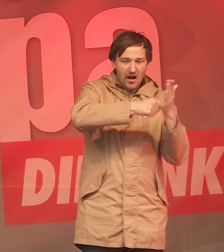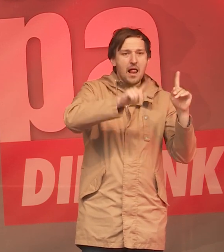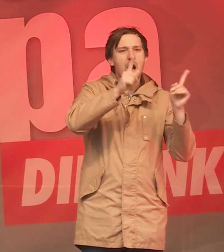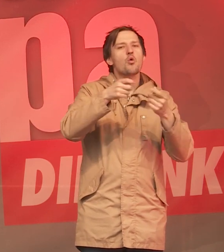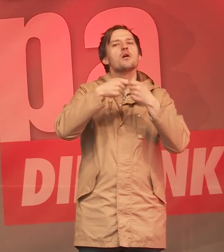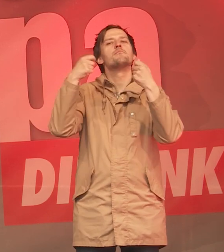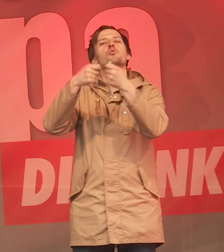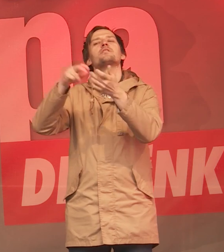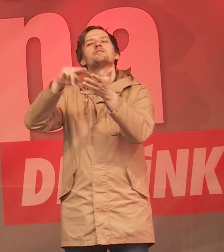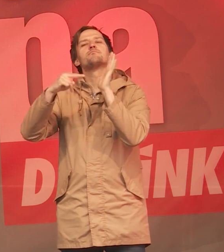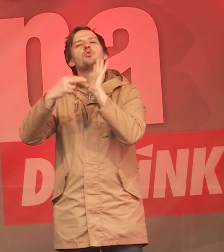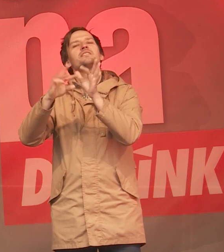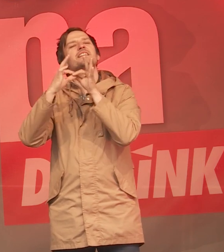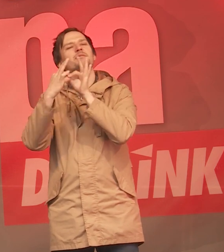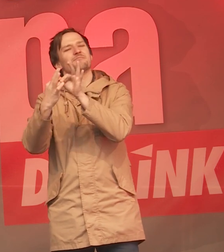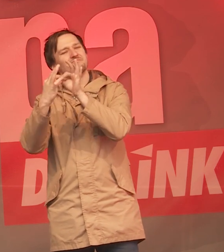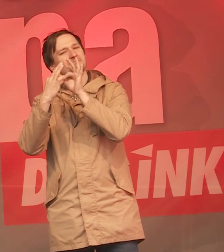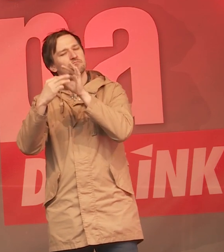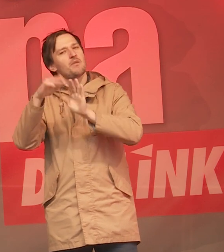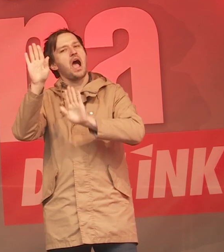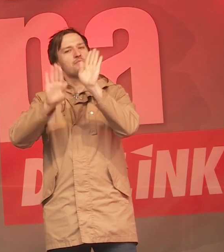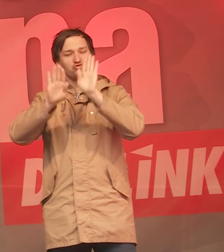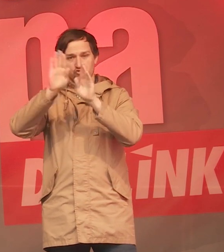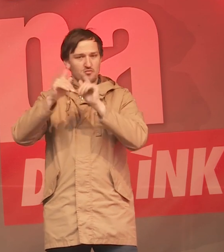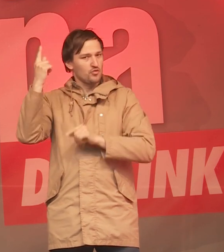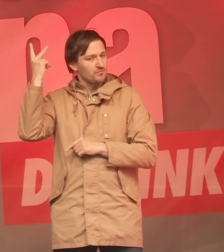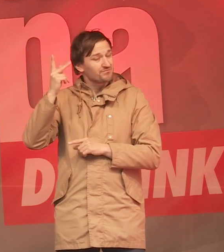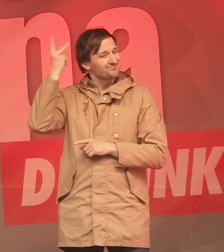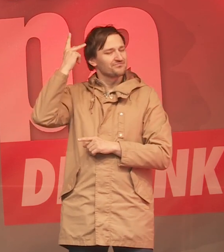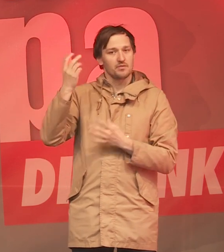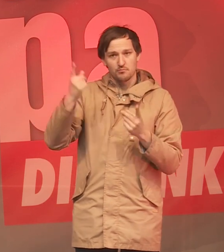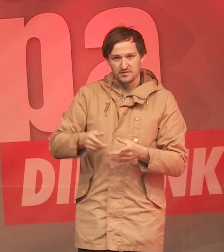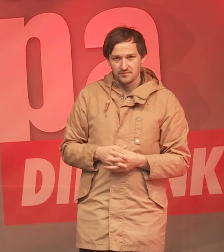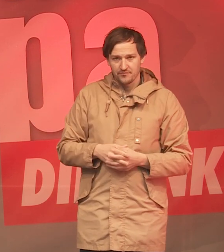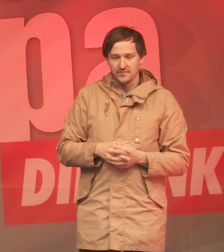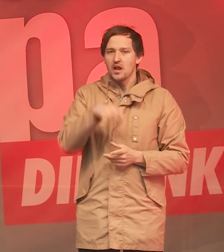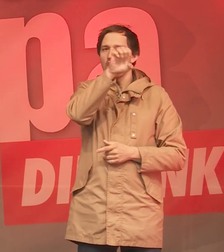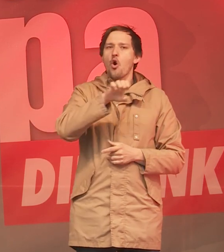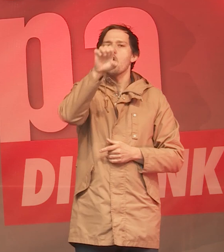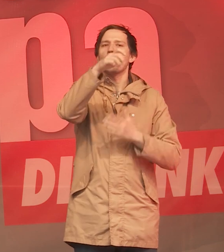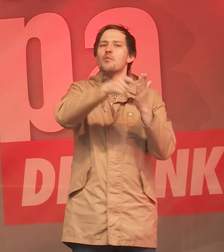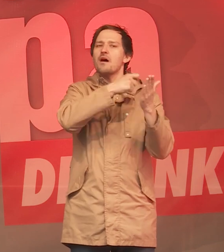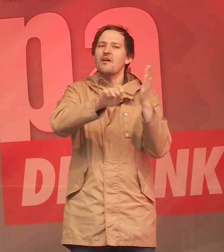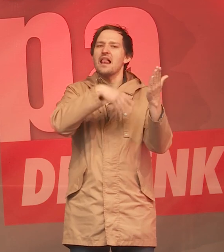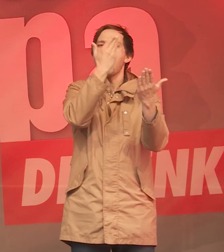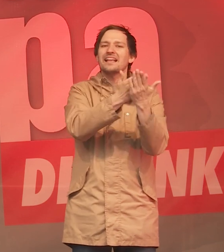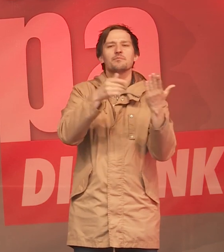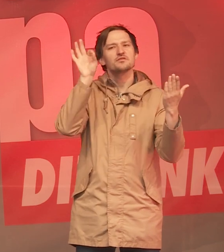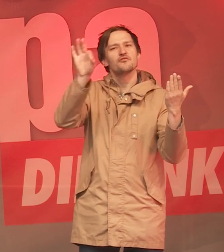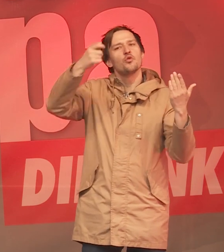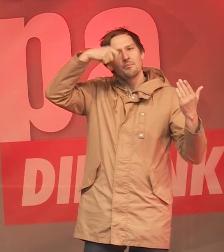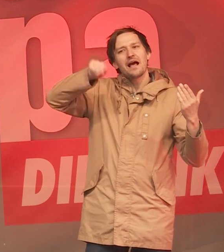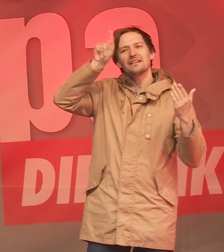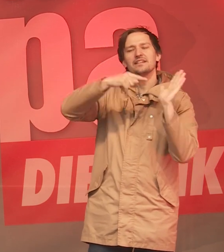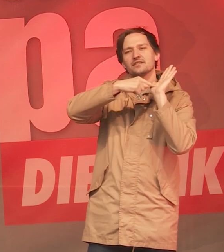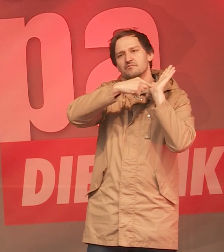Bundespolitik. Auch das muss man im Hinterkopf haben. Die Ergebnisse der Europawahl, die sind natürlich auch ein Signal an Berlin. Die